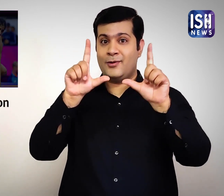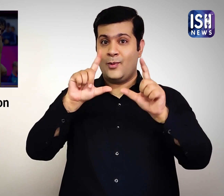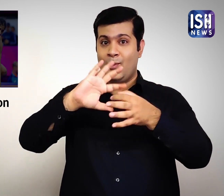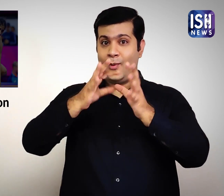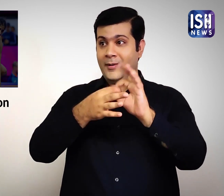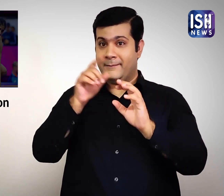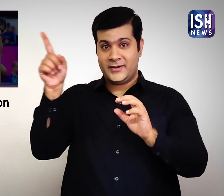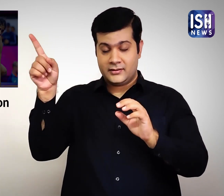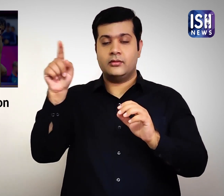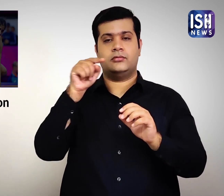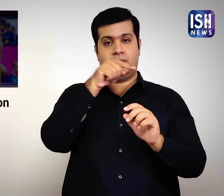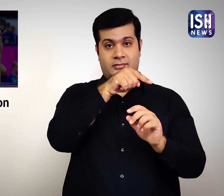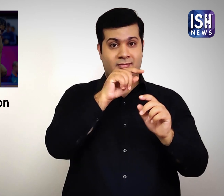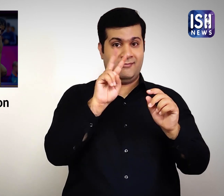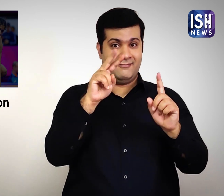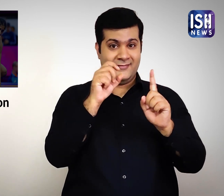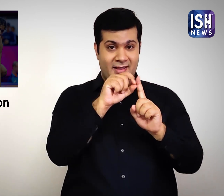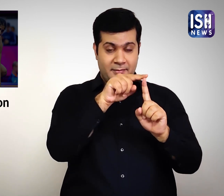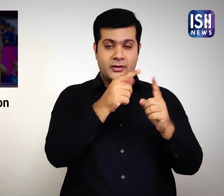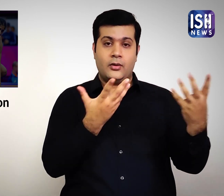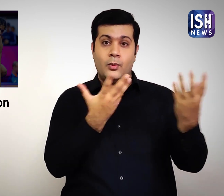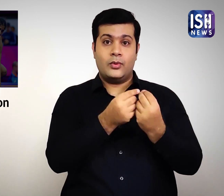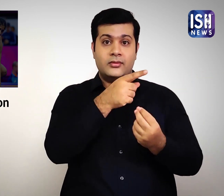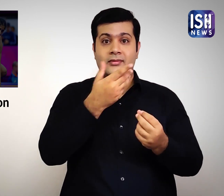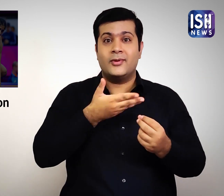इसके बाद दोनों अलिम्पिक के लिए हंगरी से टोक्यो